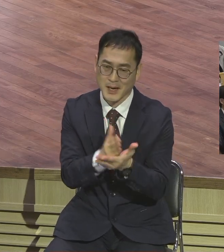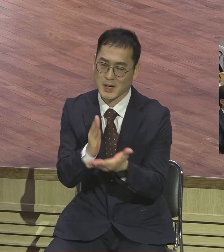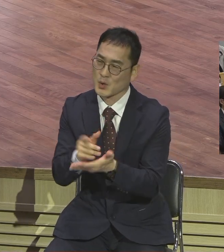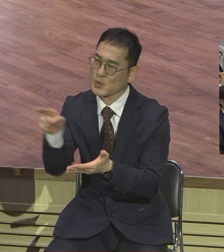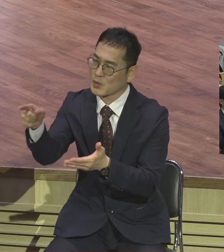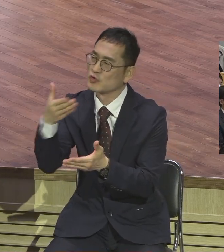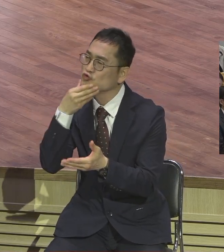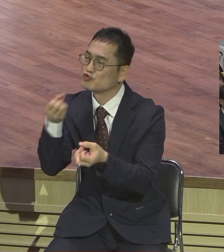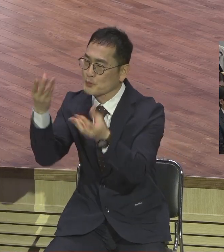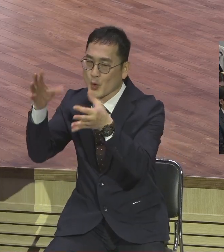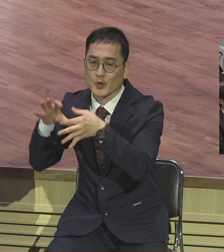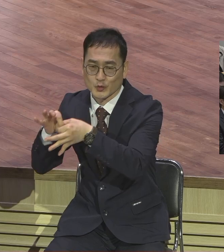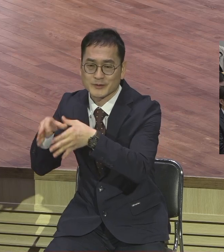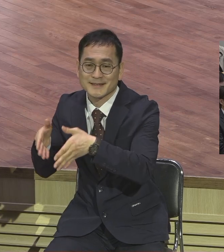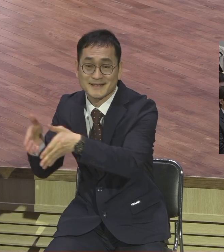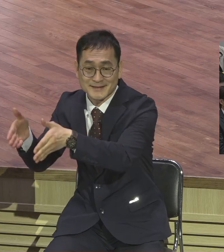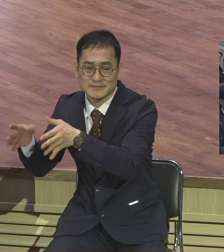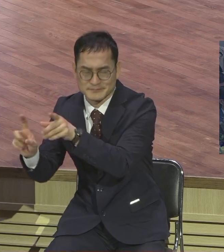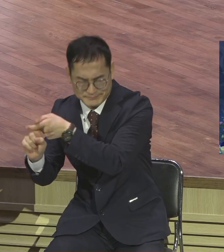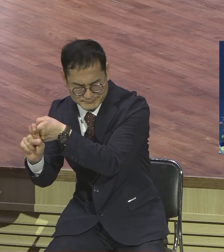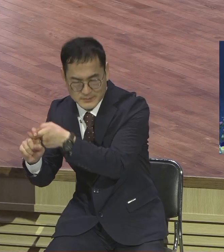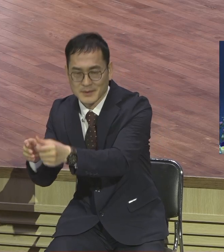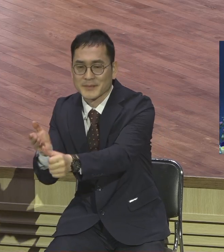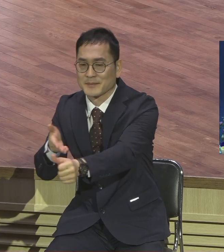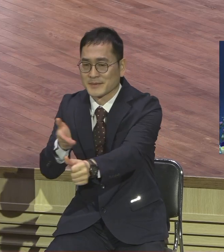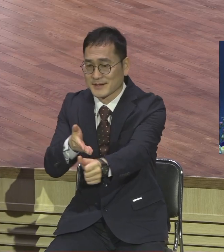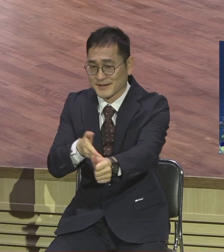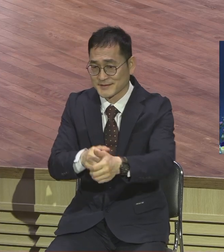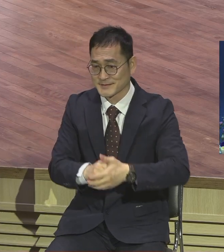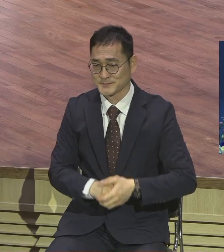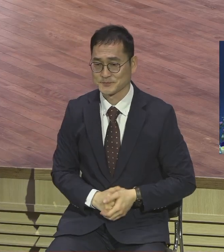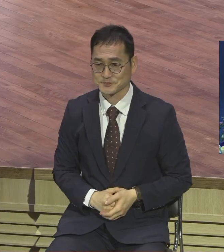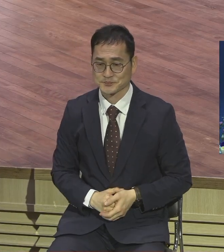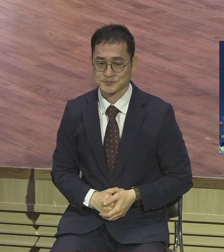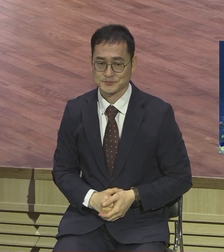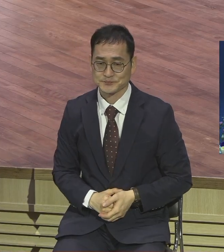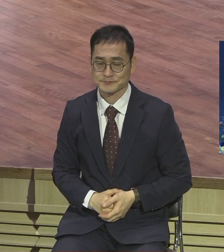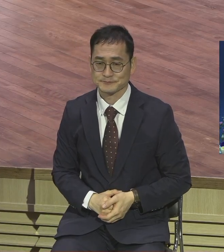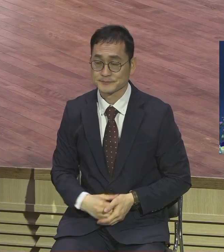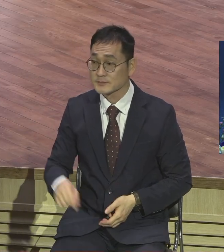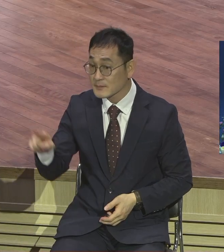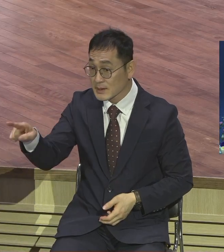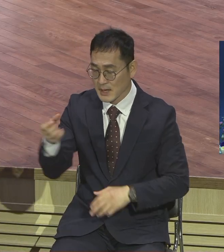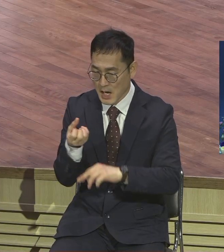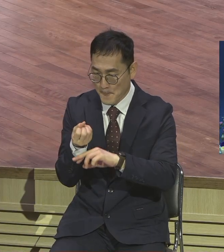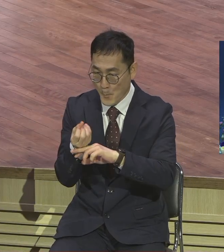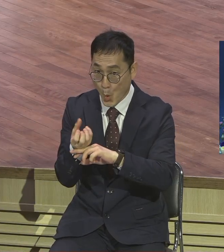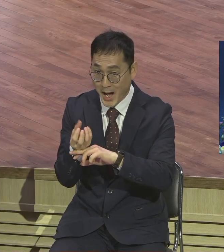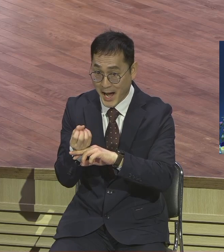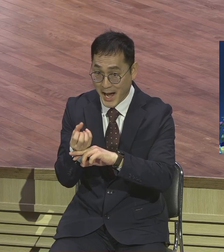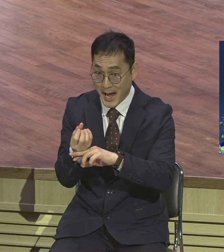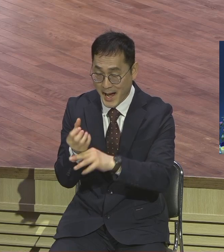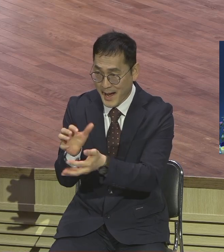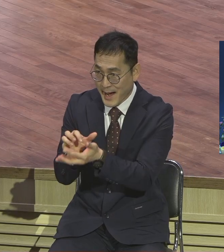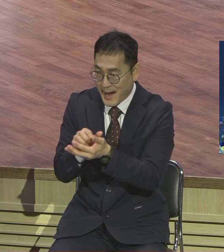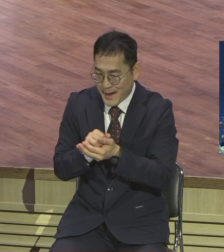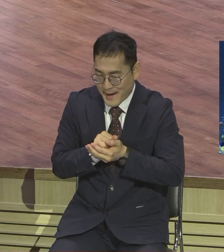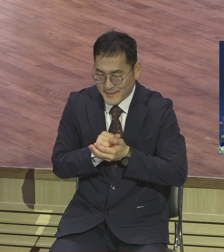귀한 보아를 가슴에 품은 것처럼 훈련 받을 때 기대하면서 귀한